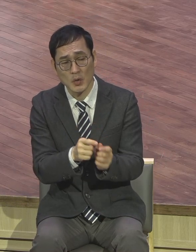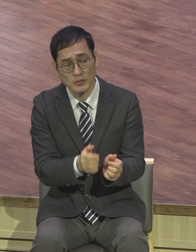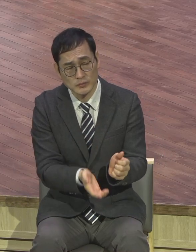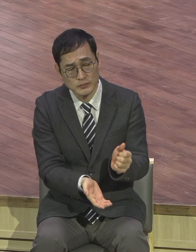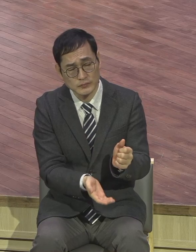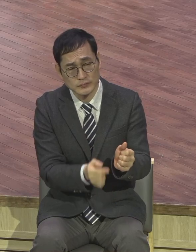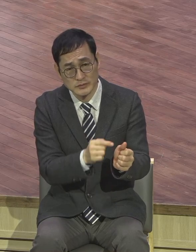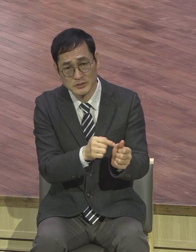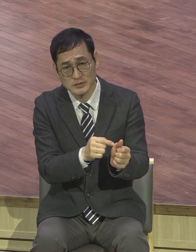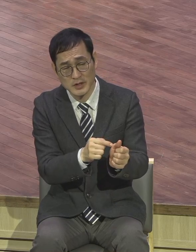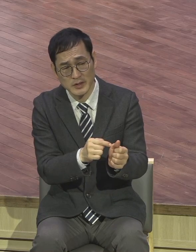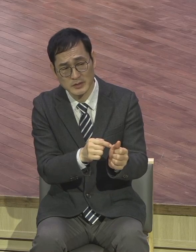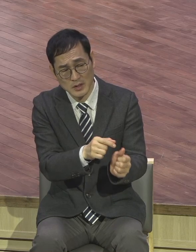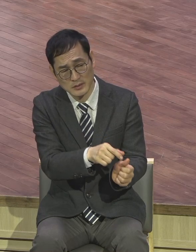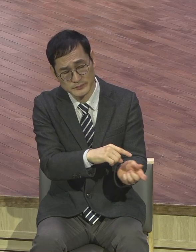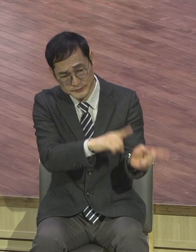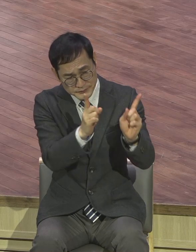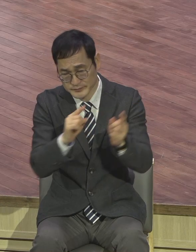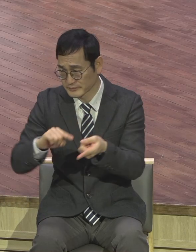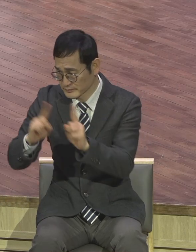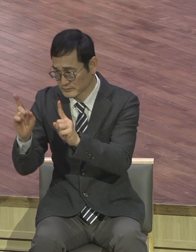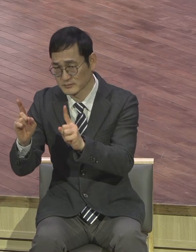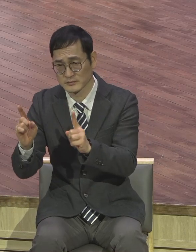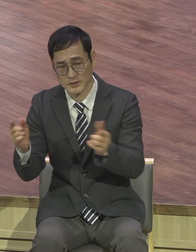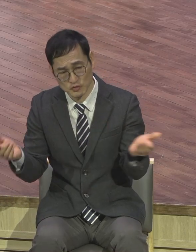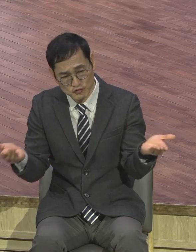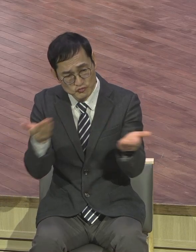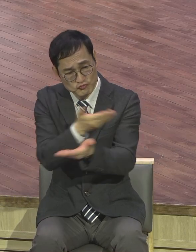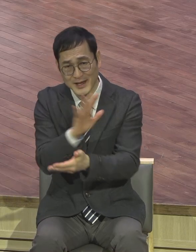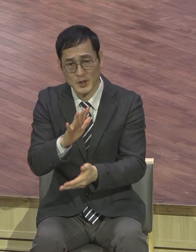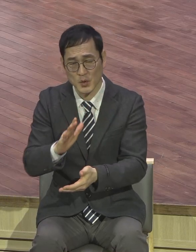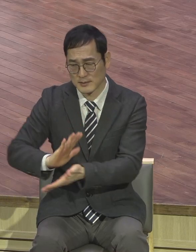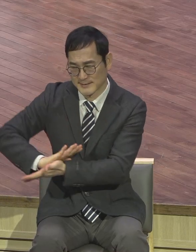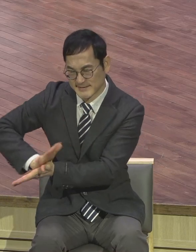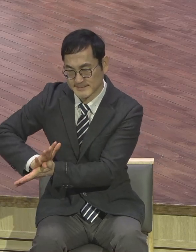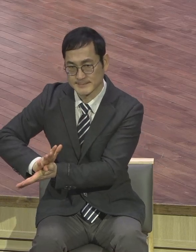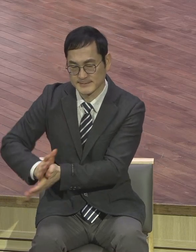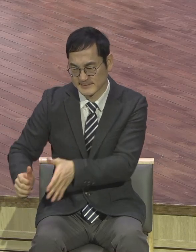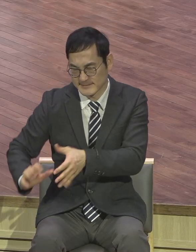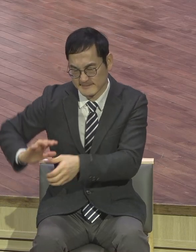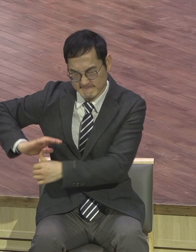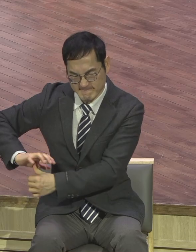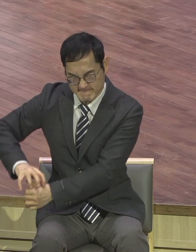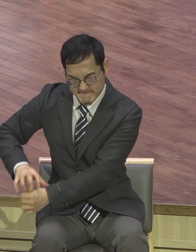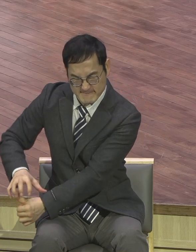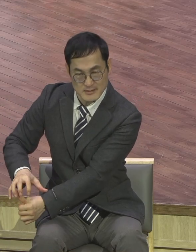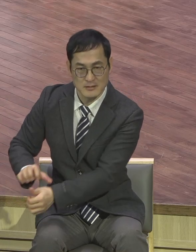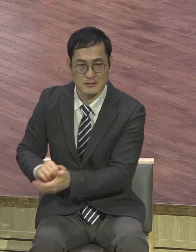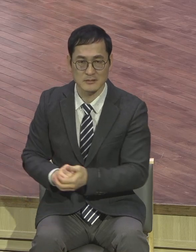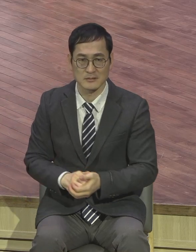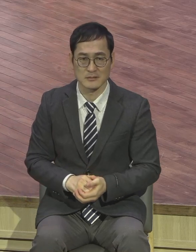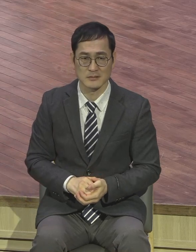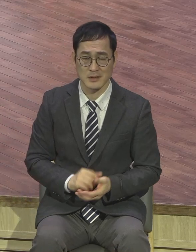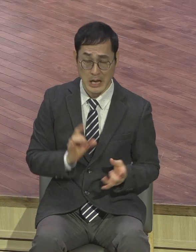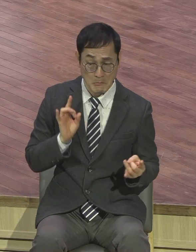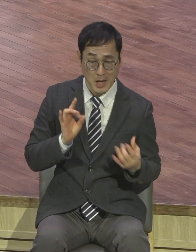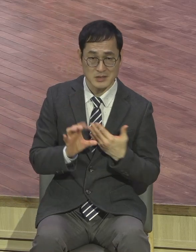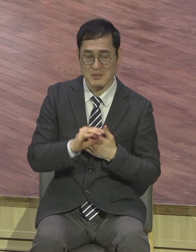서로의 앙갚음을 해야 됩니다. 박자같이 갈봐야 됩니다. 안 그러면 병신같아 바보같아 힘없는 것